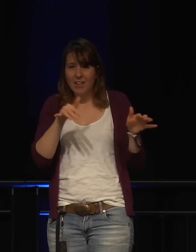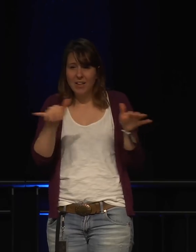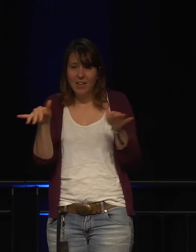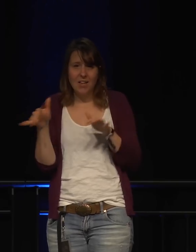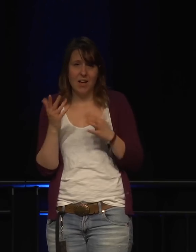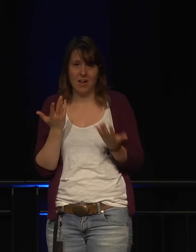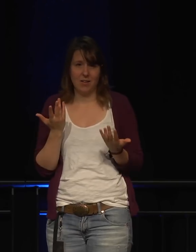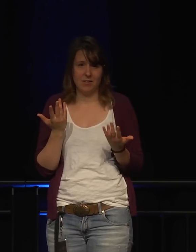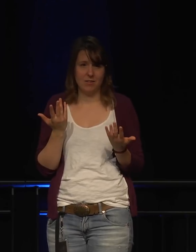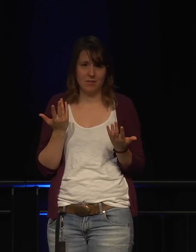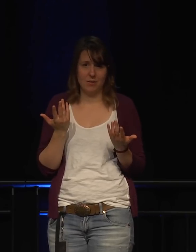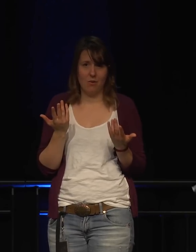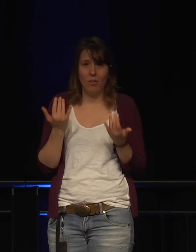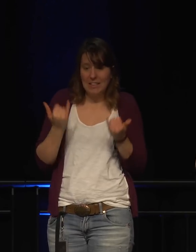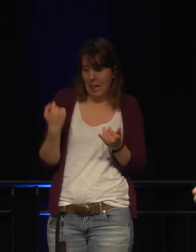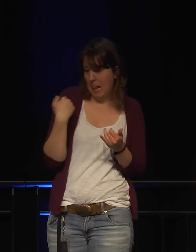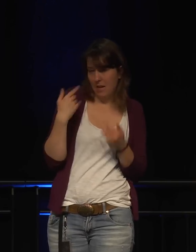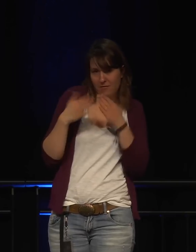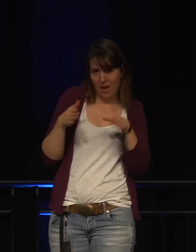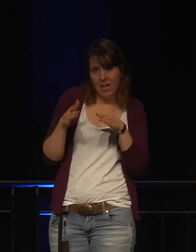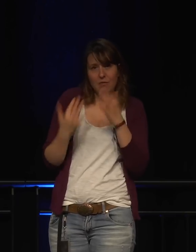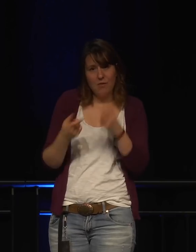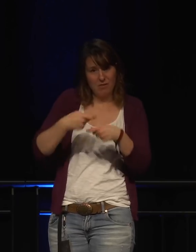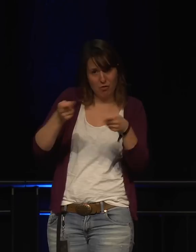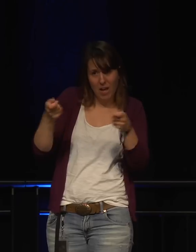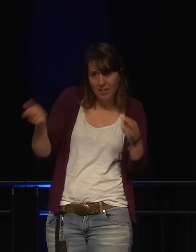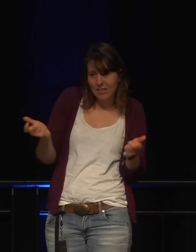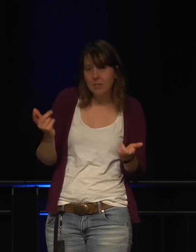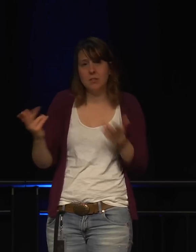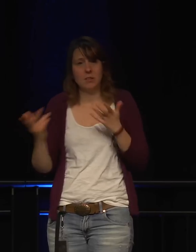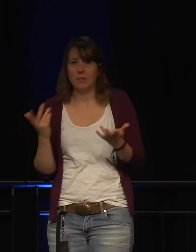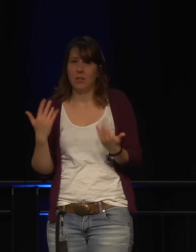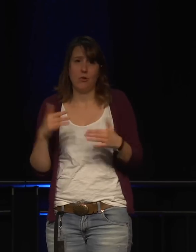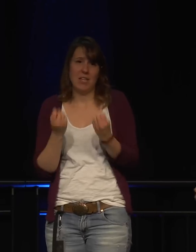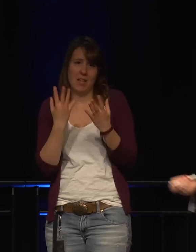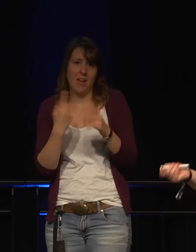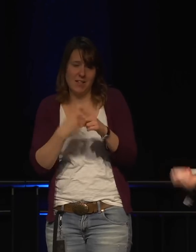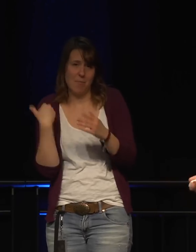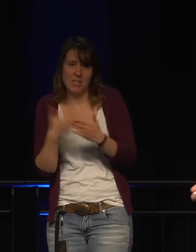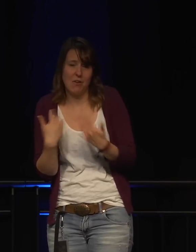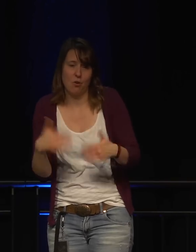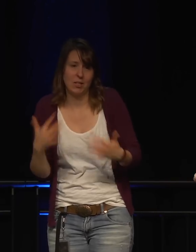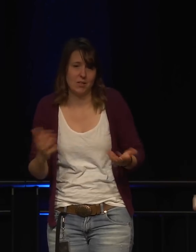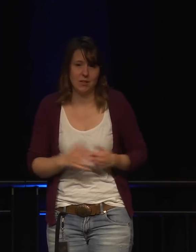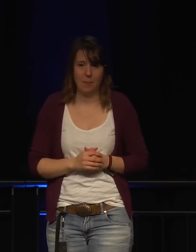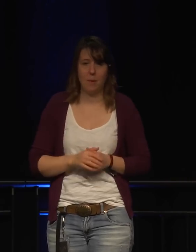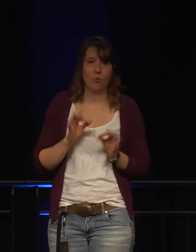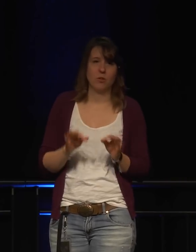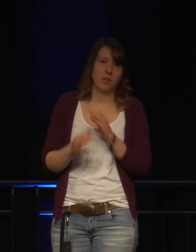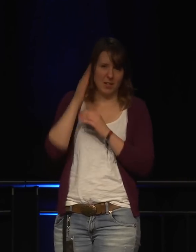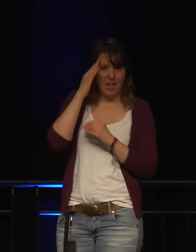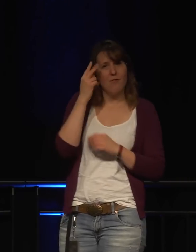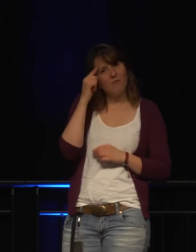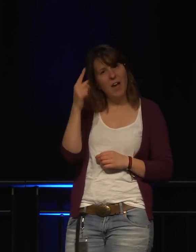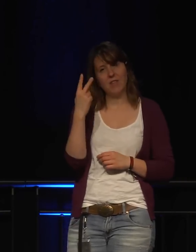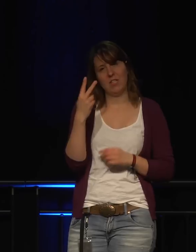Anstieg. Und ich habe noch nicht mal die Zahlen der Weihnachtszeit. Ja, ihr habt es